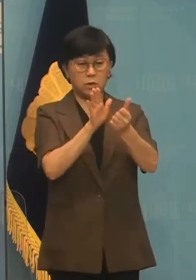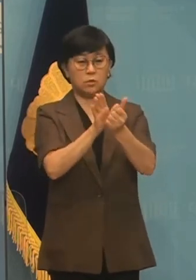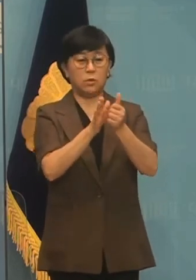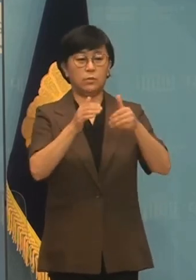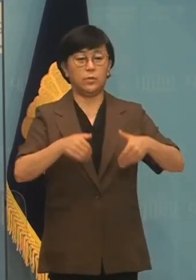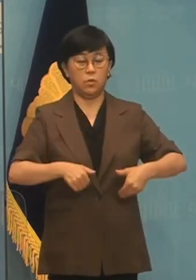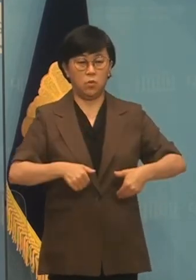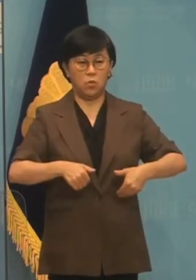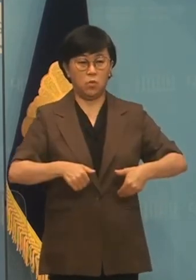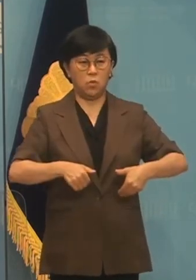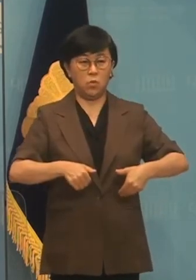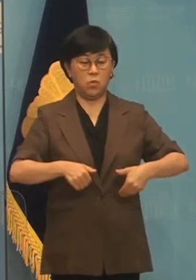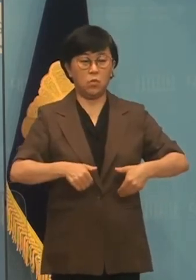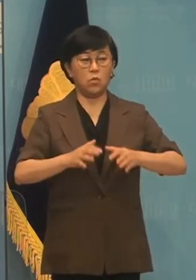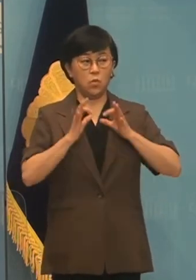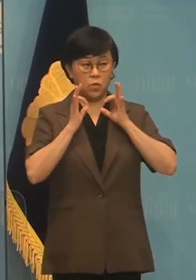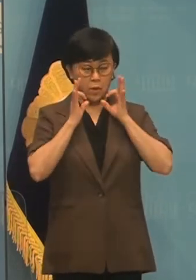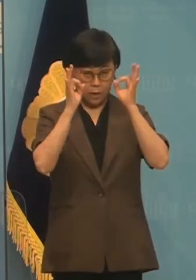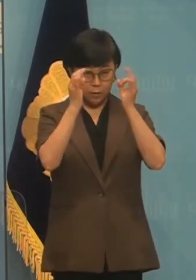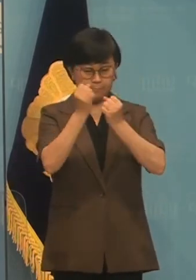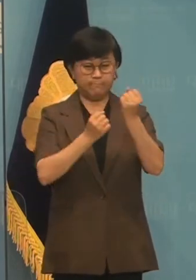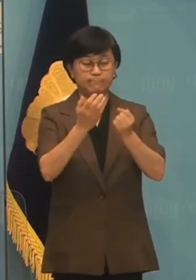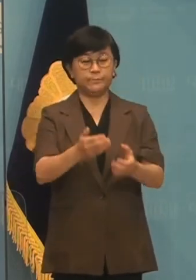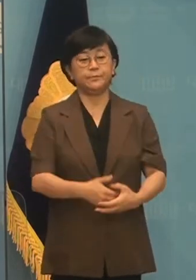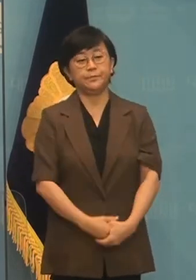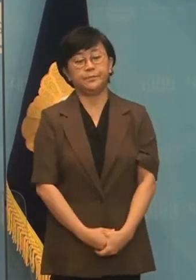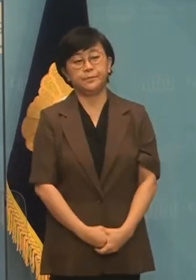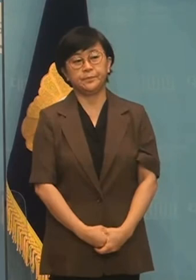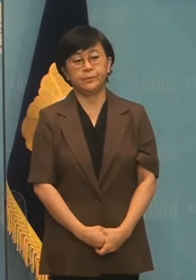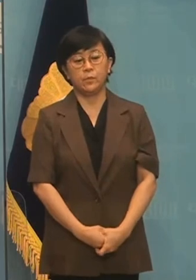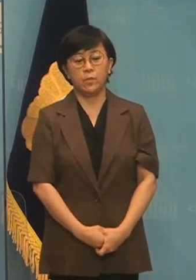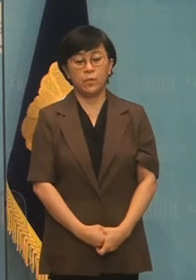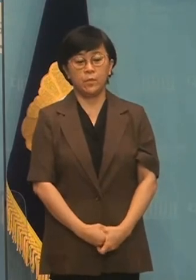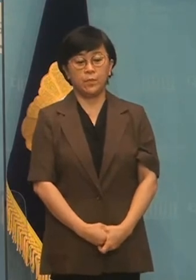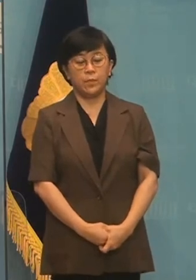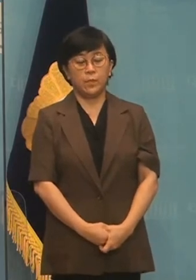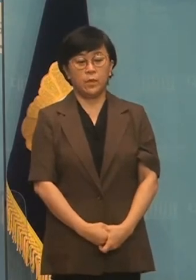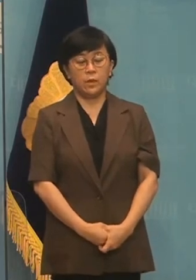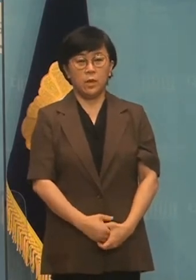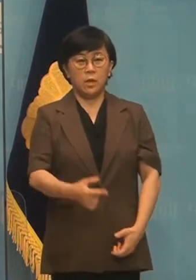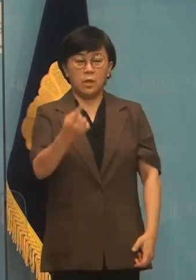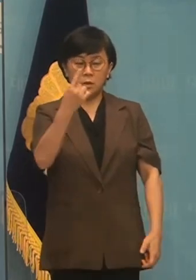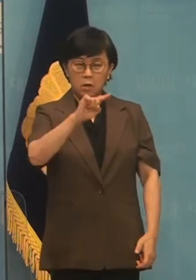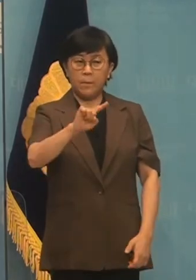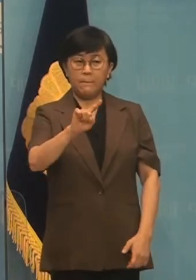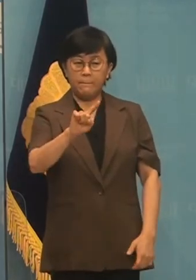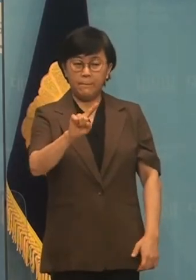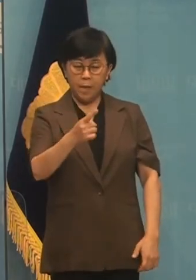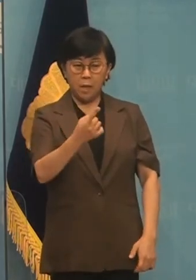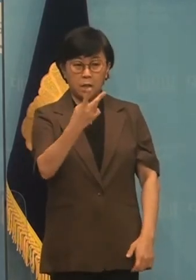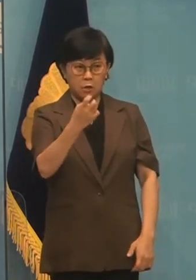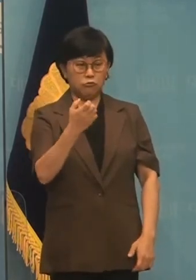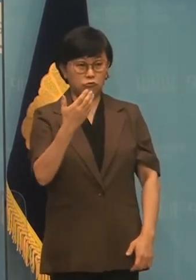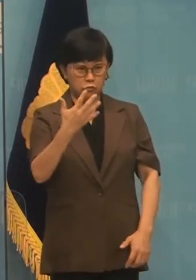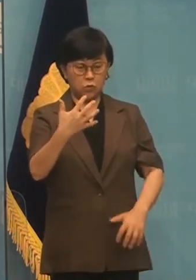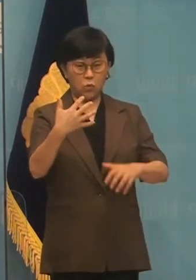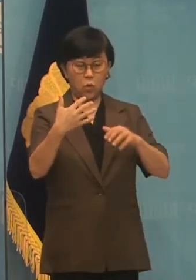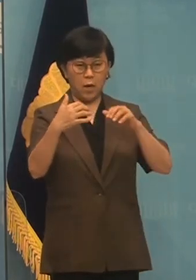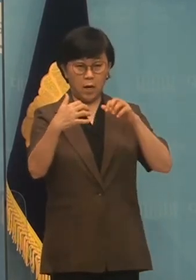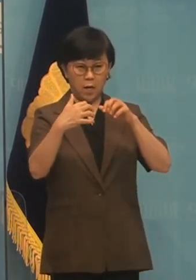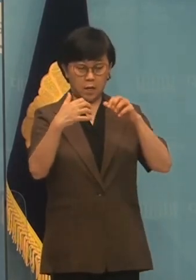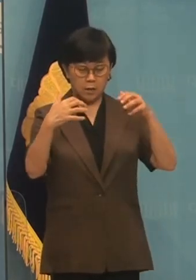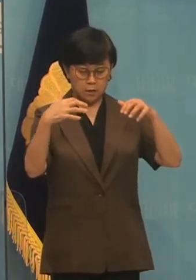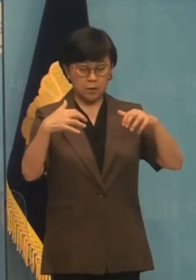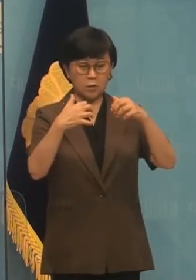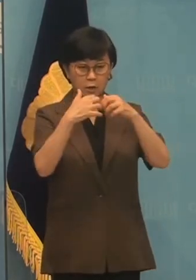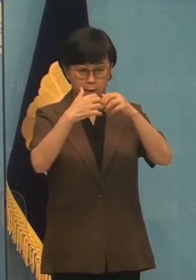이루어질 수 있도록 노력하겠다는 말씀을 드립니다. 비록 1,129일 동안 벌어졌던 6